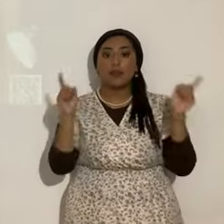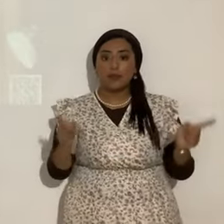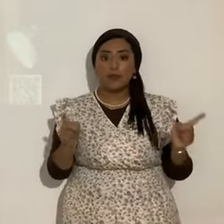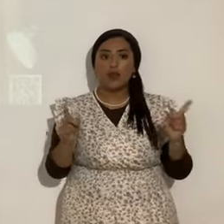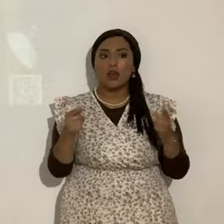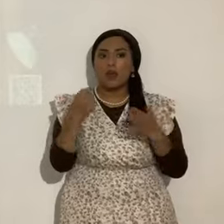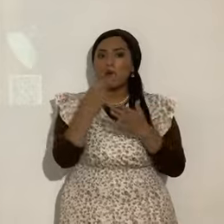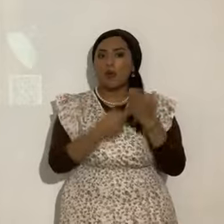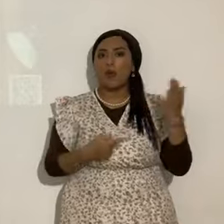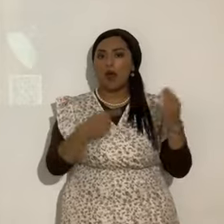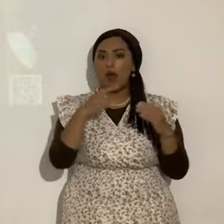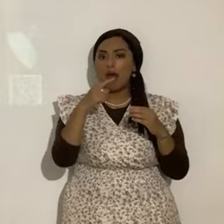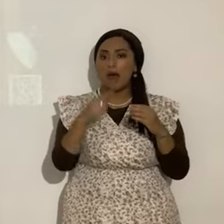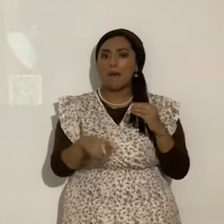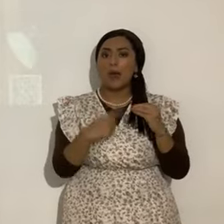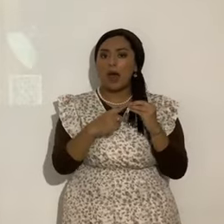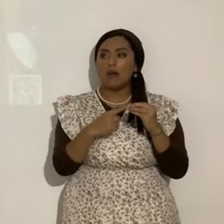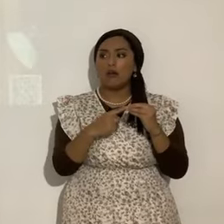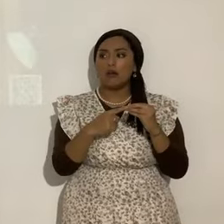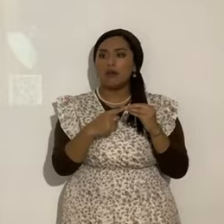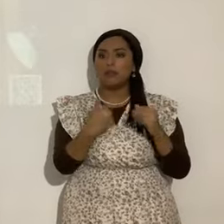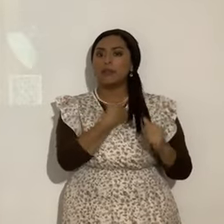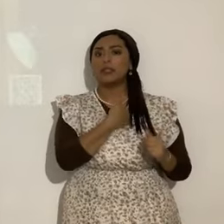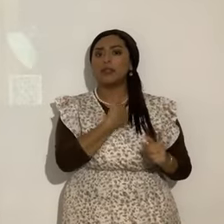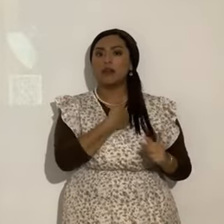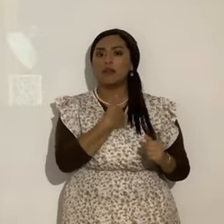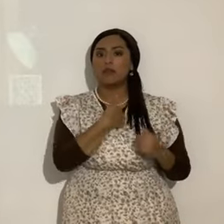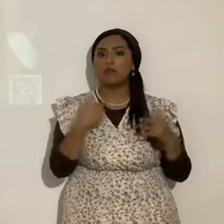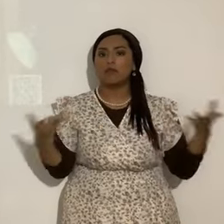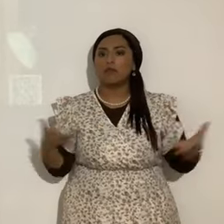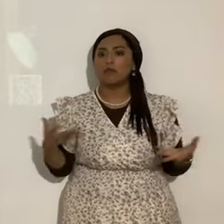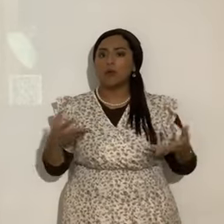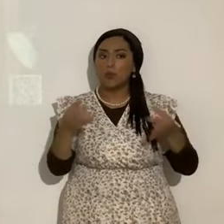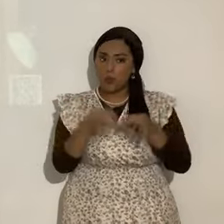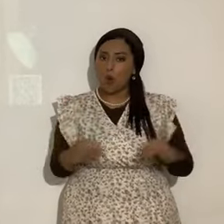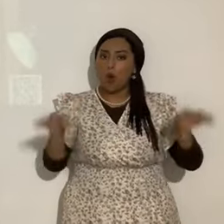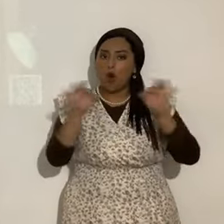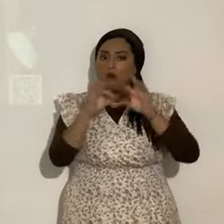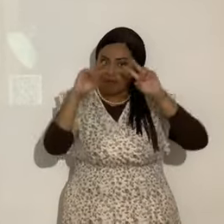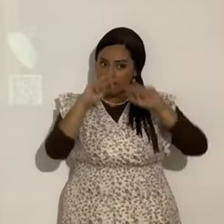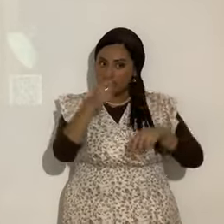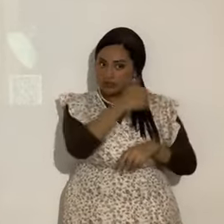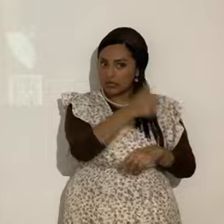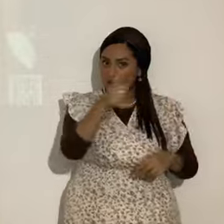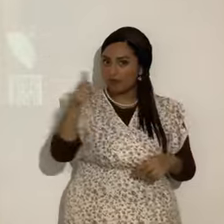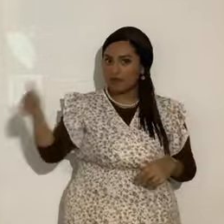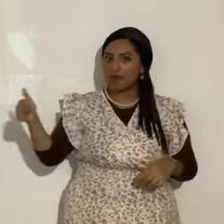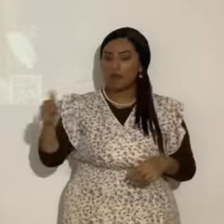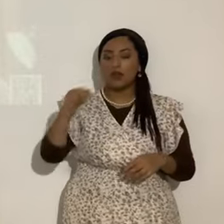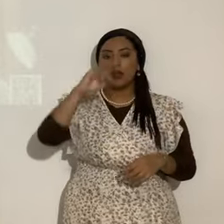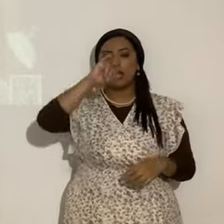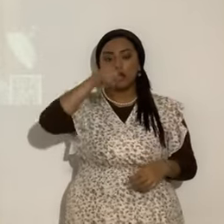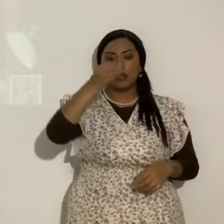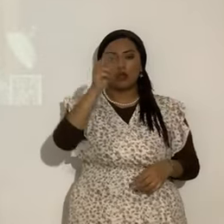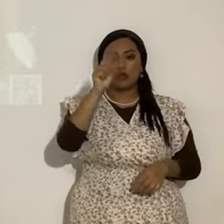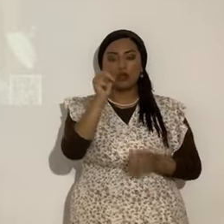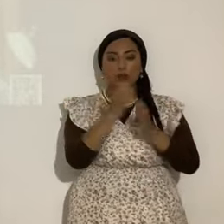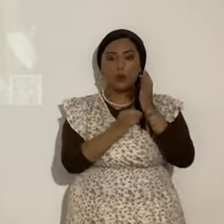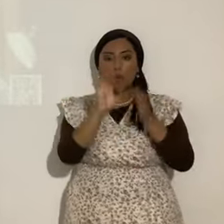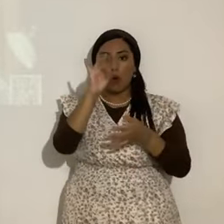nosotros. Nosotros. A ver. Vamos entonces a leer. Juan 8.30. vamos a ir verso